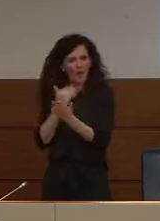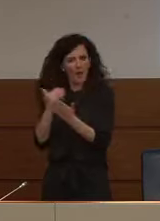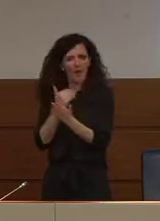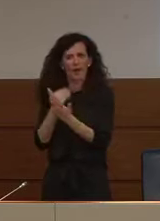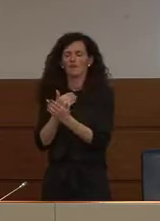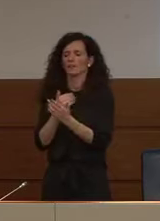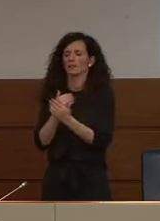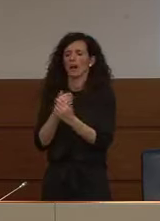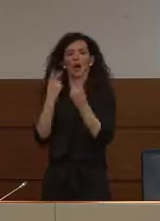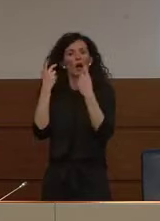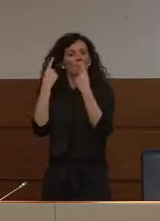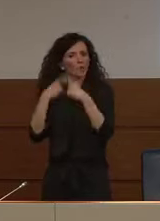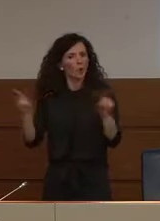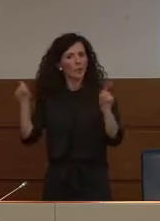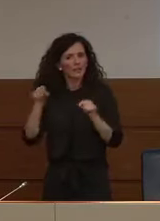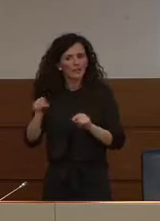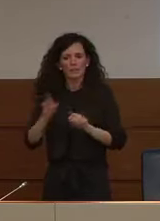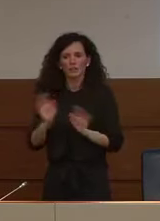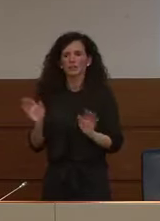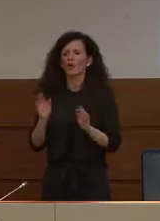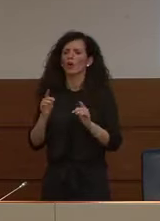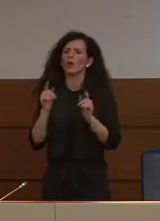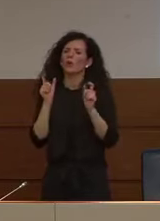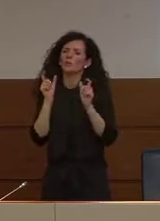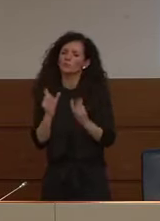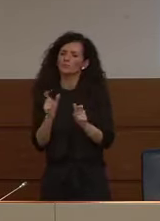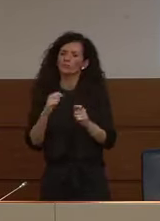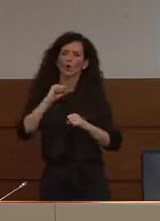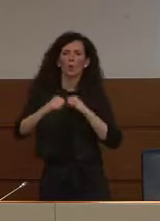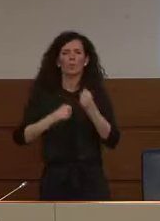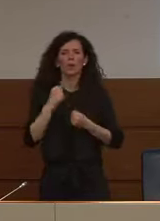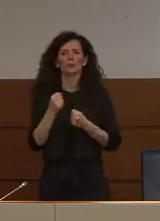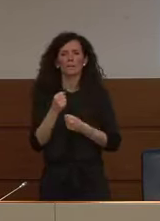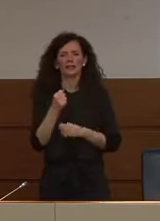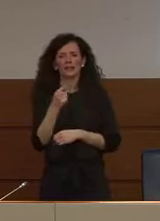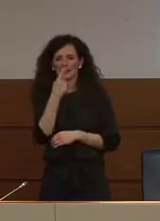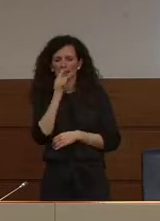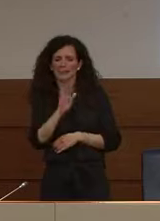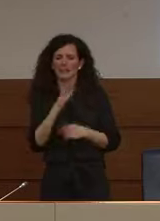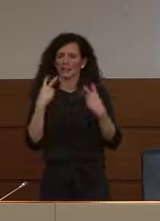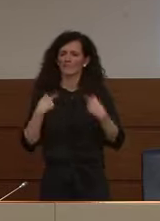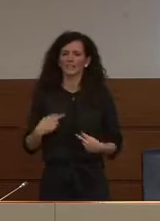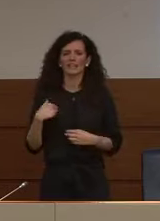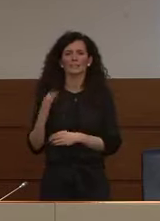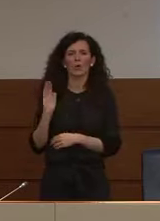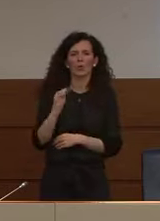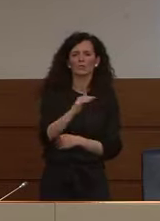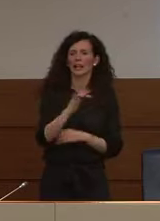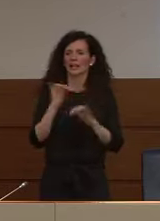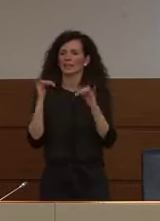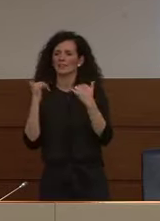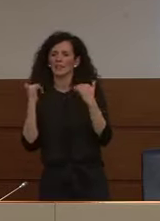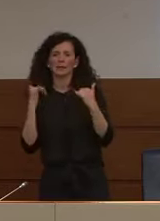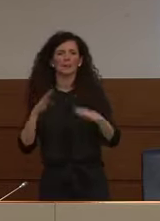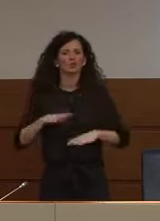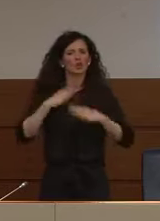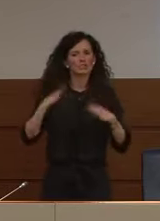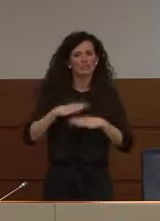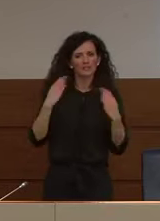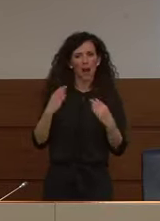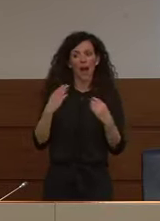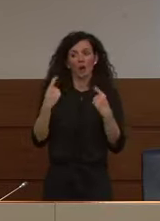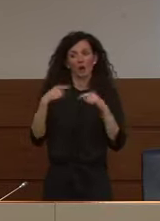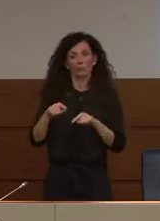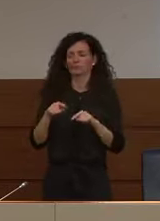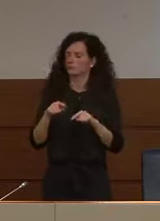anche della nostra vita quotidiana come momenti di divertimento di svago esattamente con